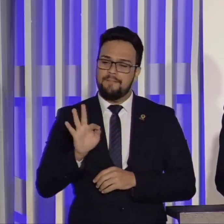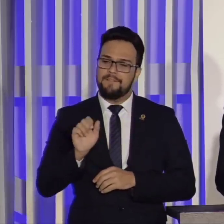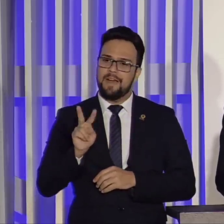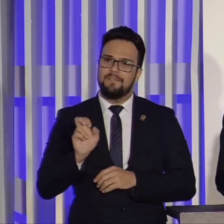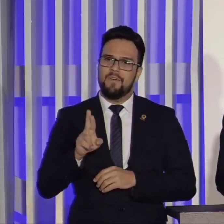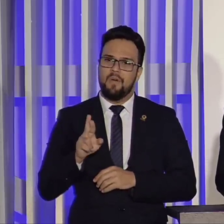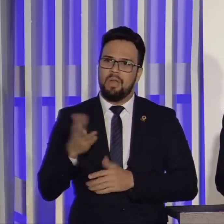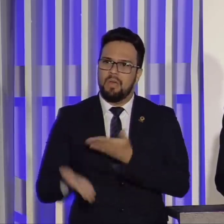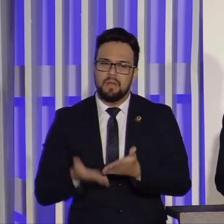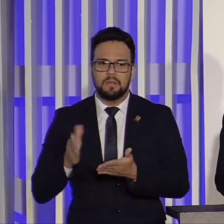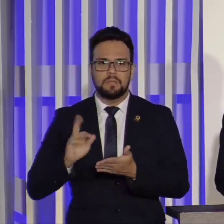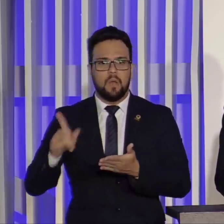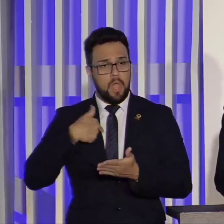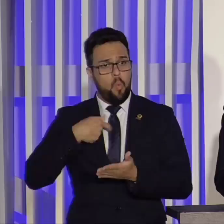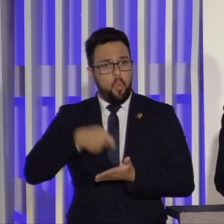obrigação.